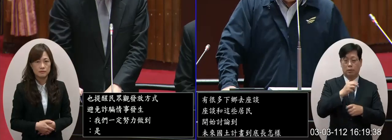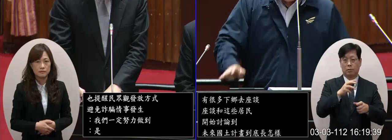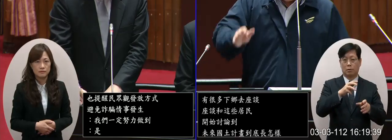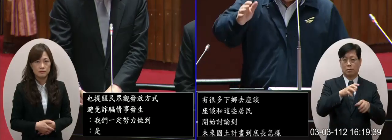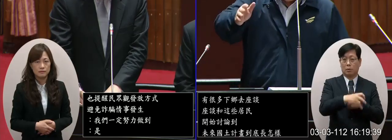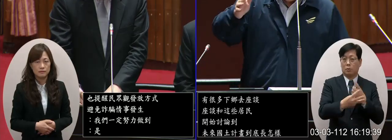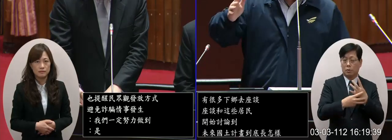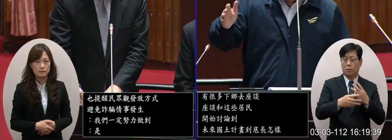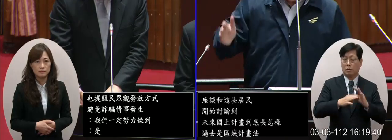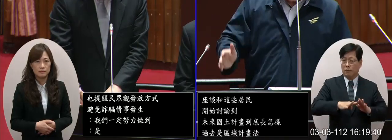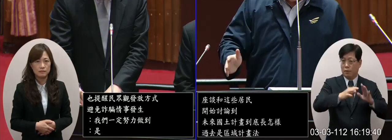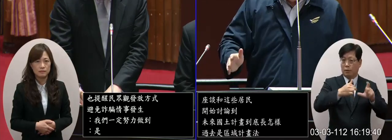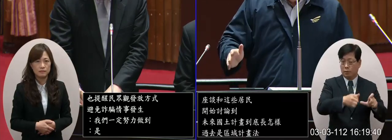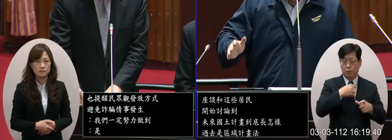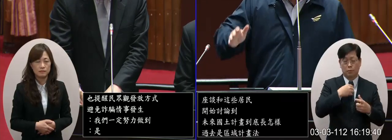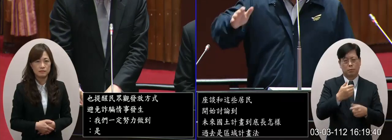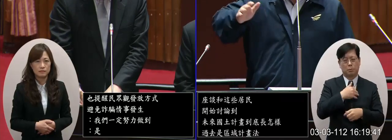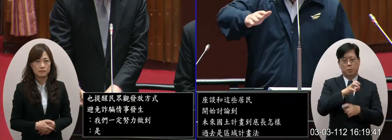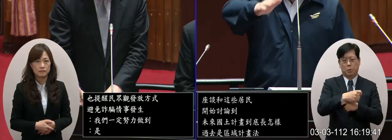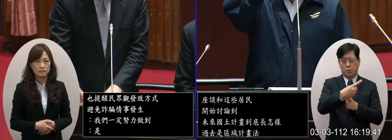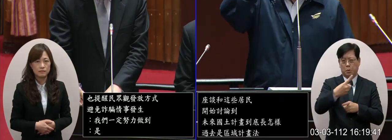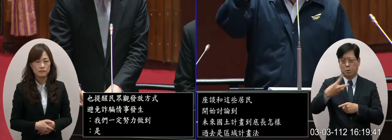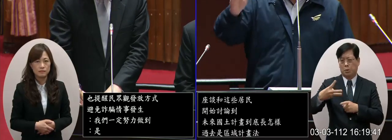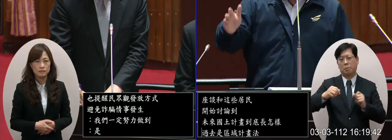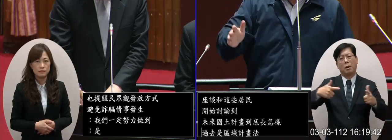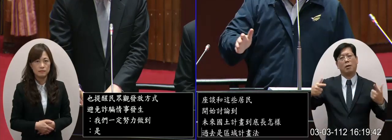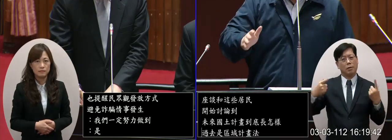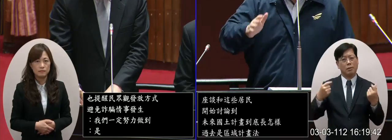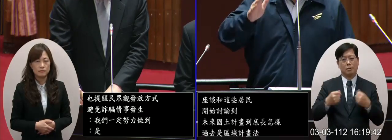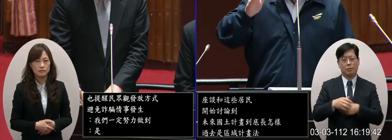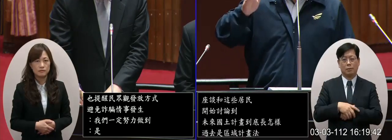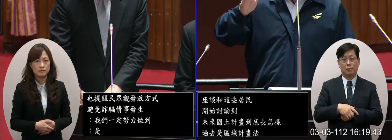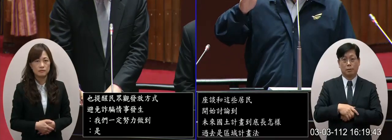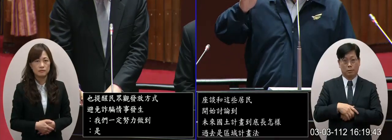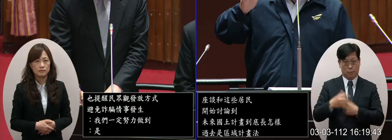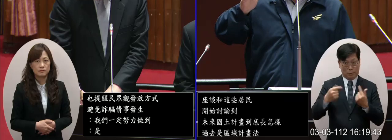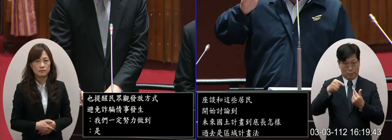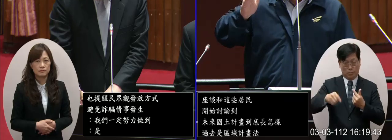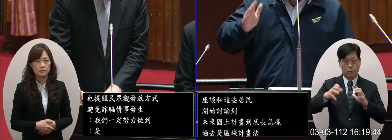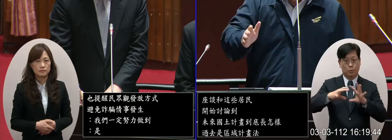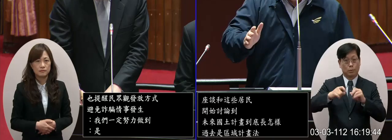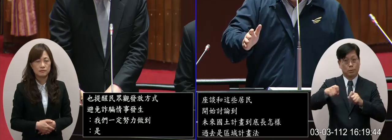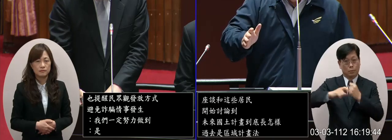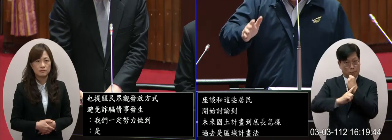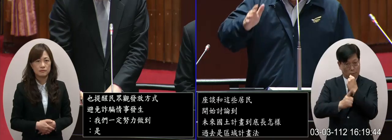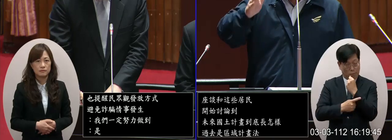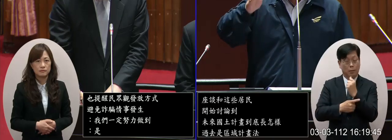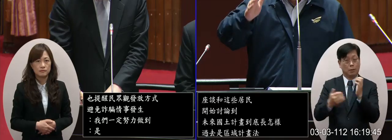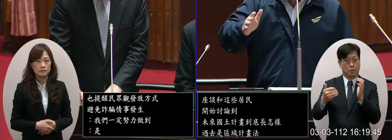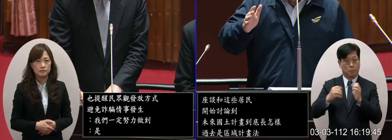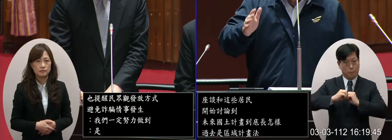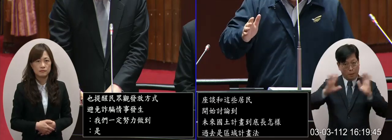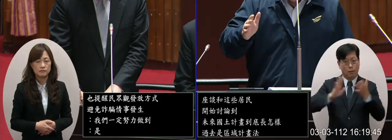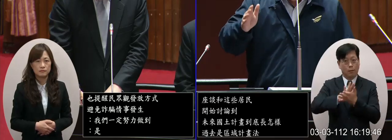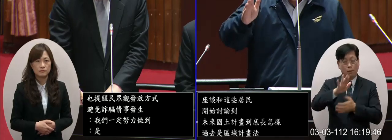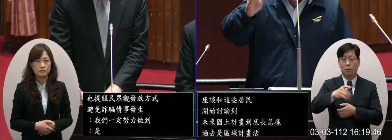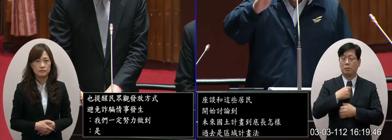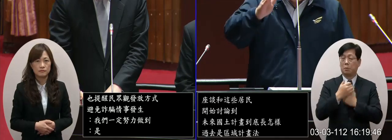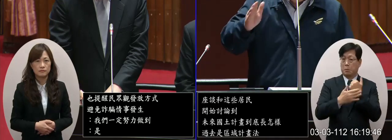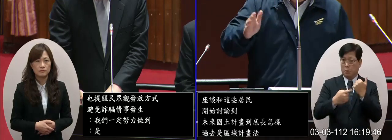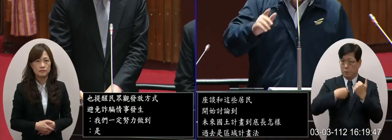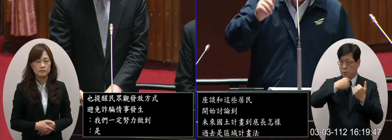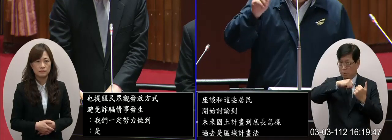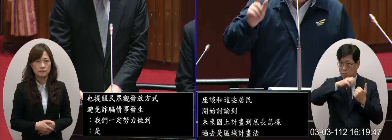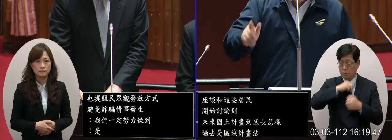那不管是農一農二農三但是可以看得出來就是說在國土計畫法之後我們要守護